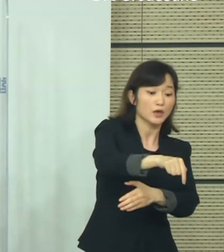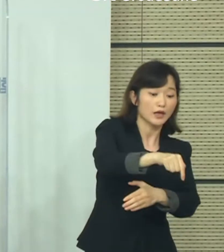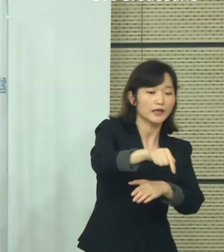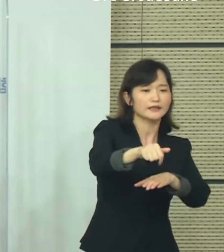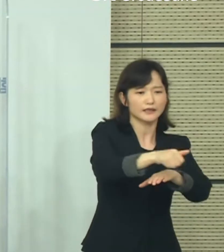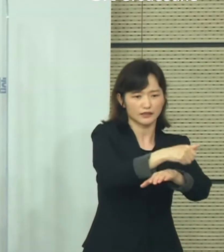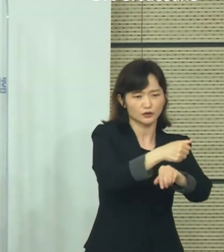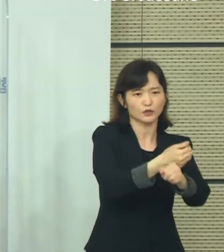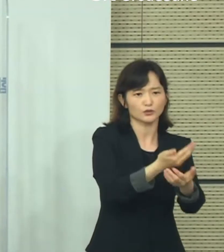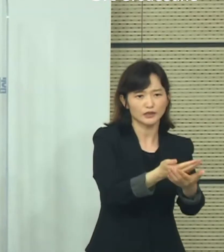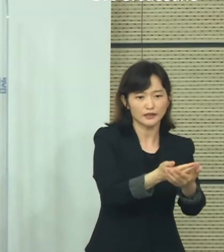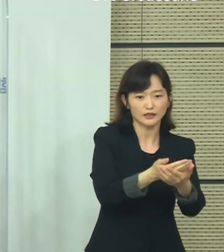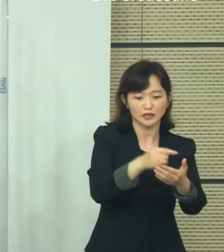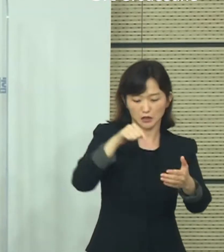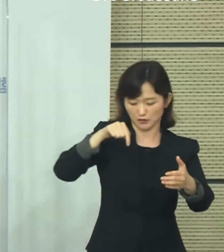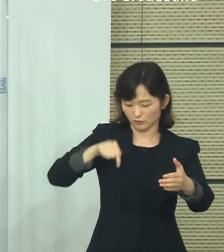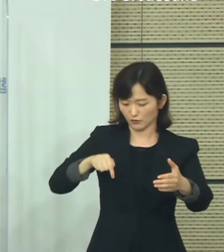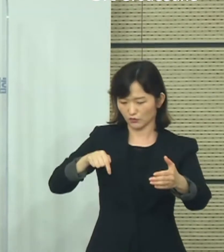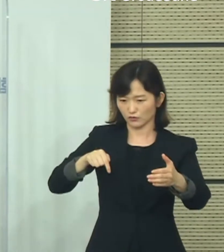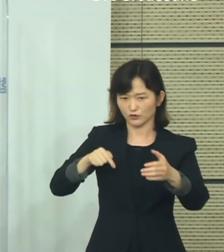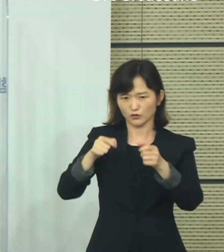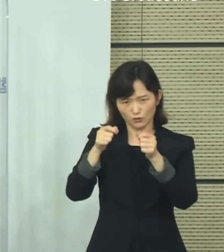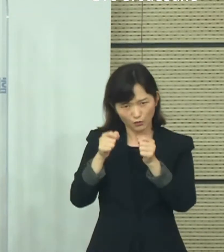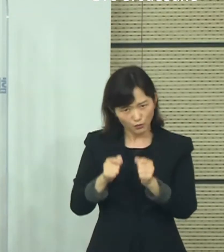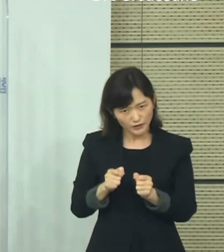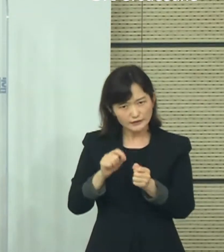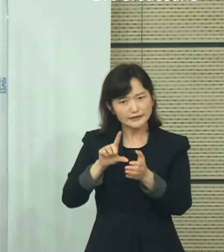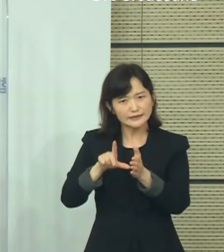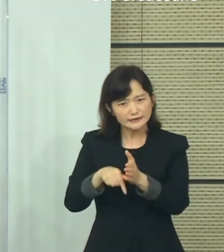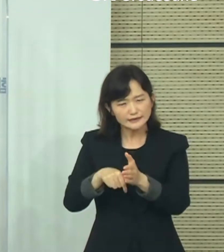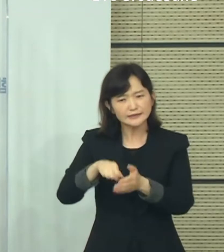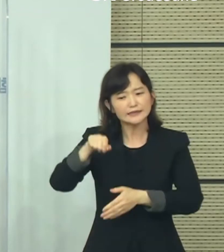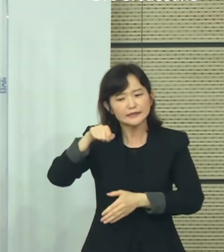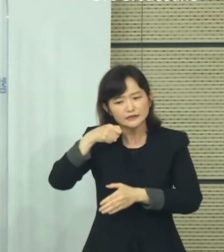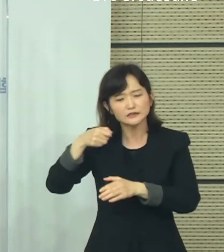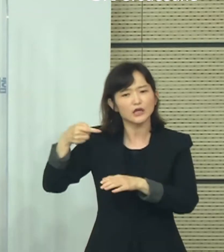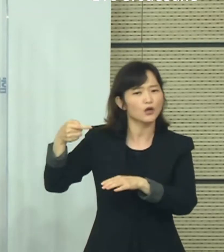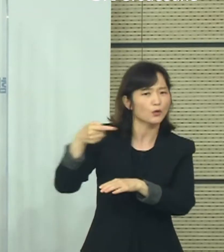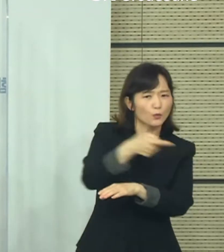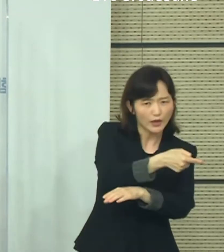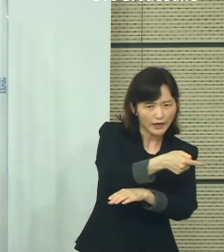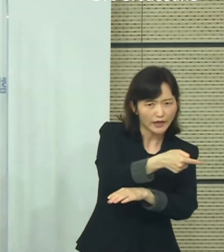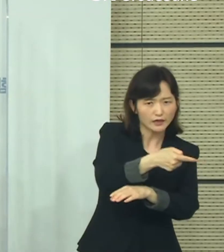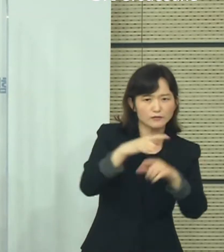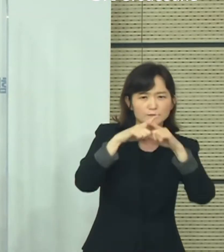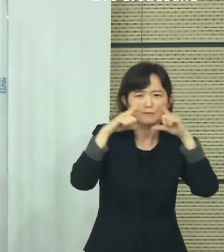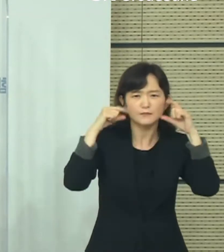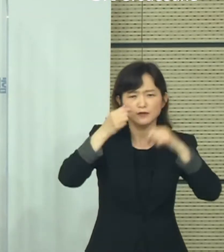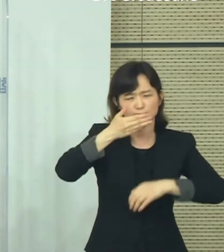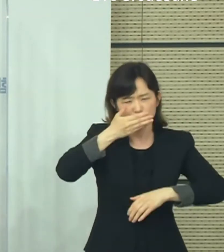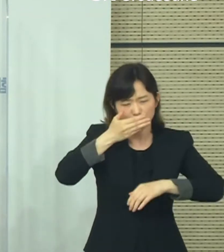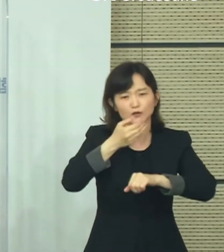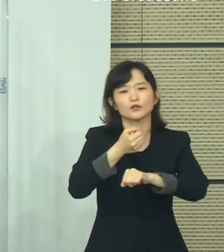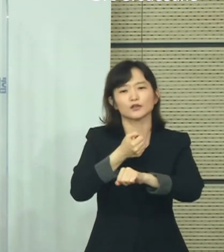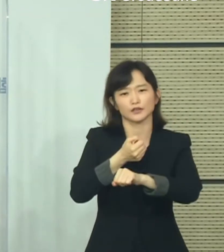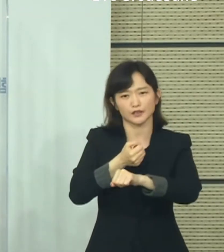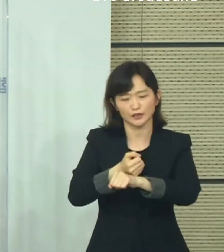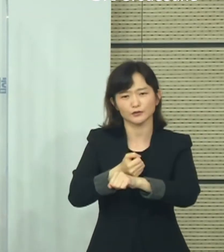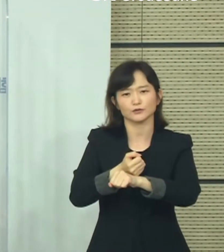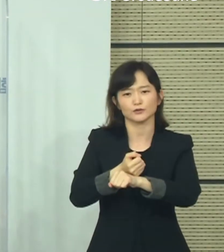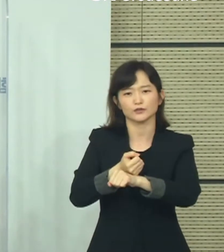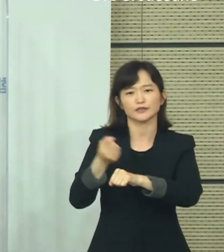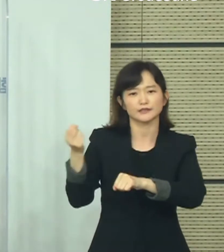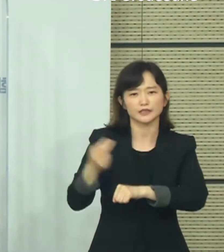주시고 실내 공간에 머무르시는 경우 식사 등을 제외하고는 항상 마스크를 착용하시고 자주